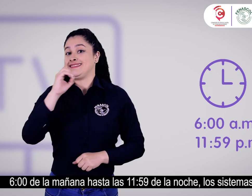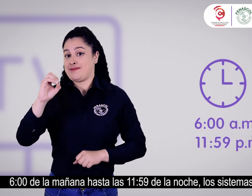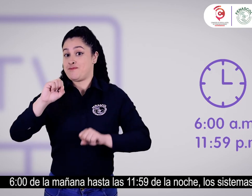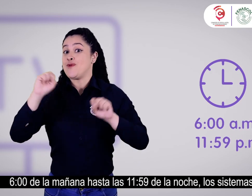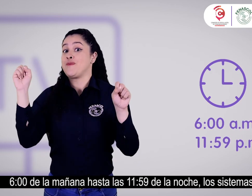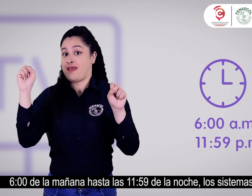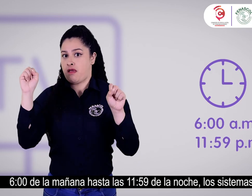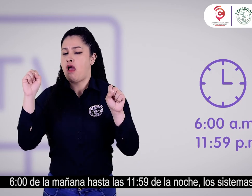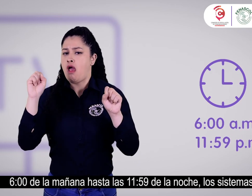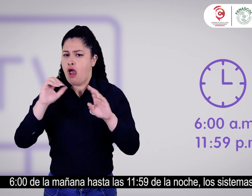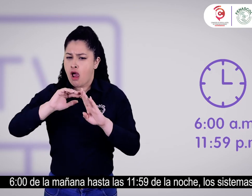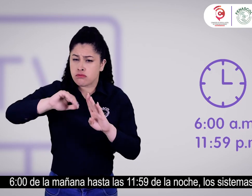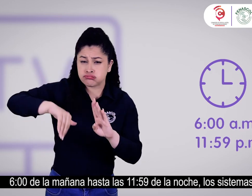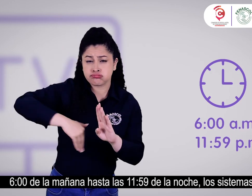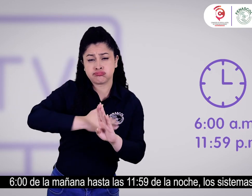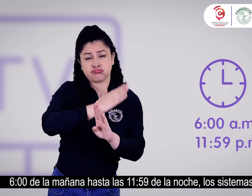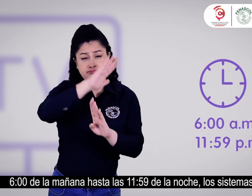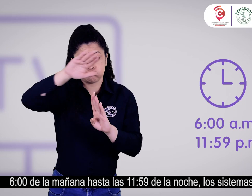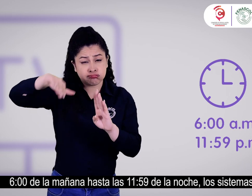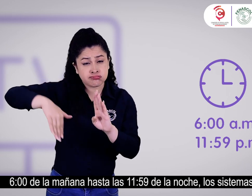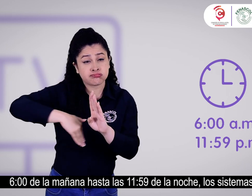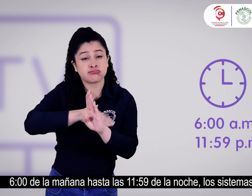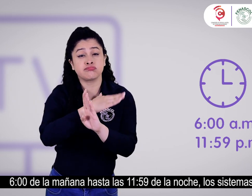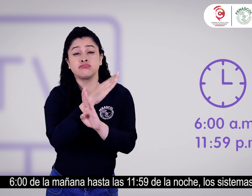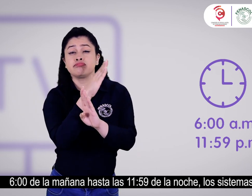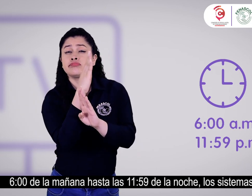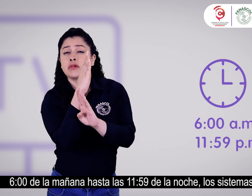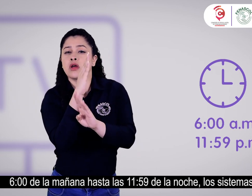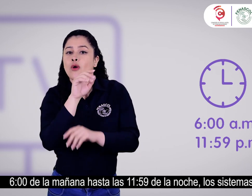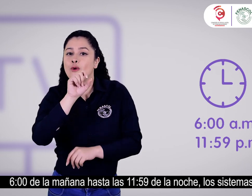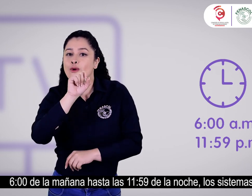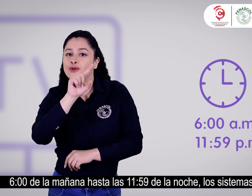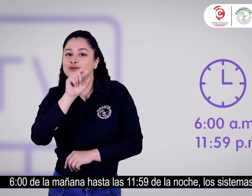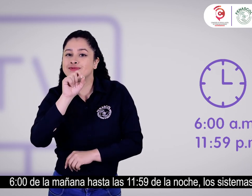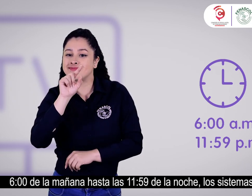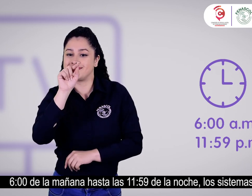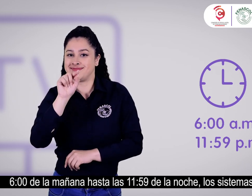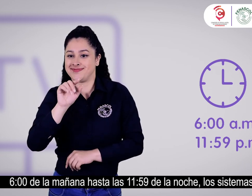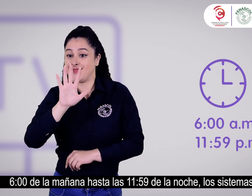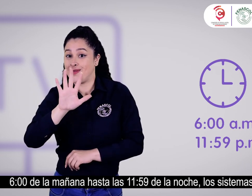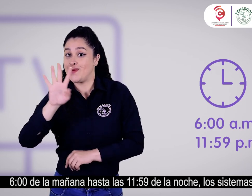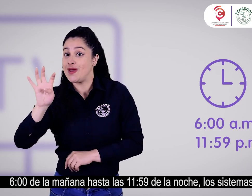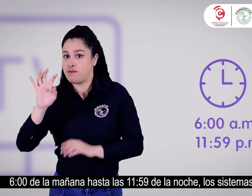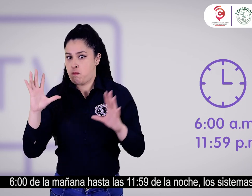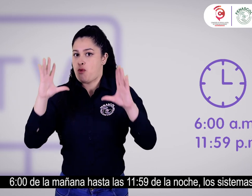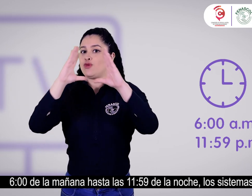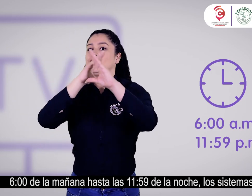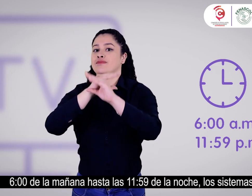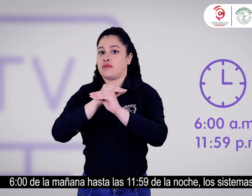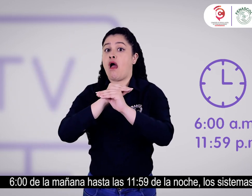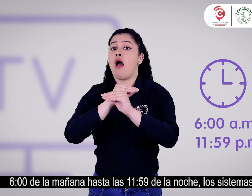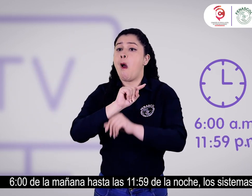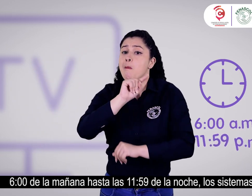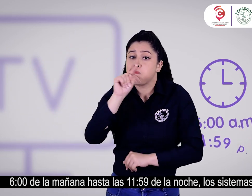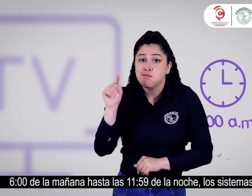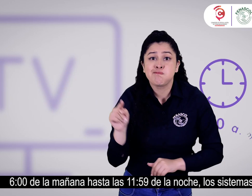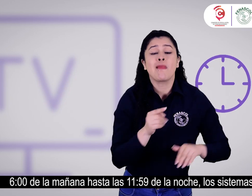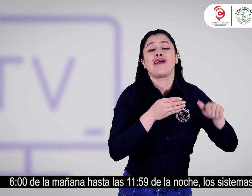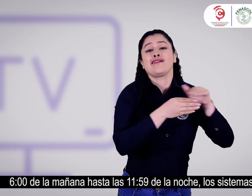de la mañana hasta las 11.59 de la noche. Los